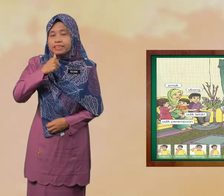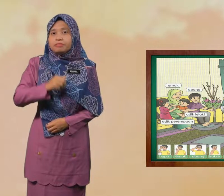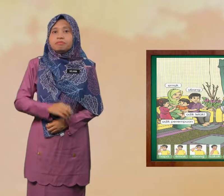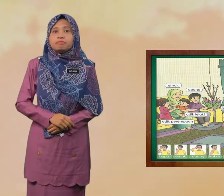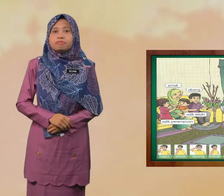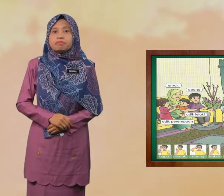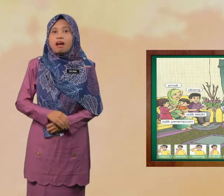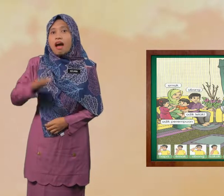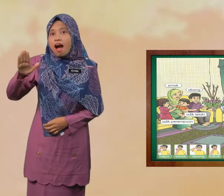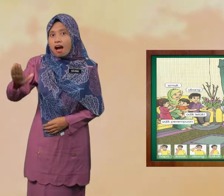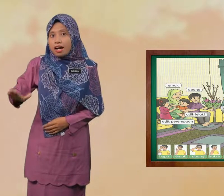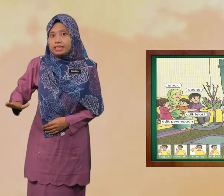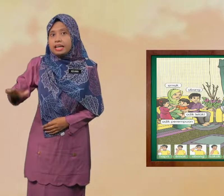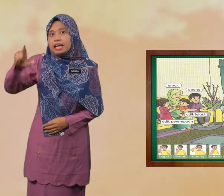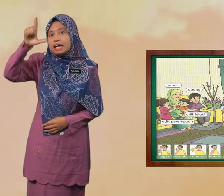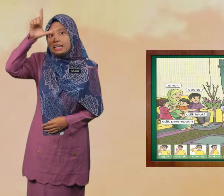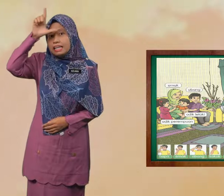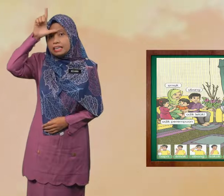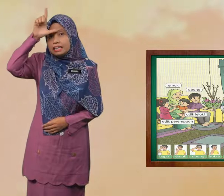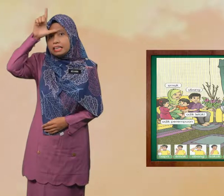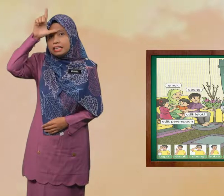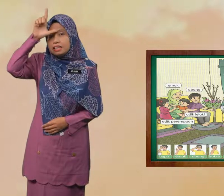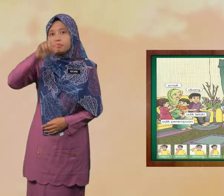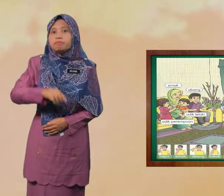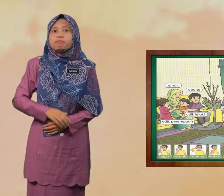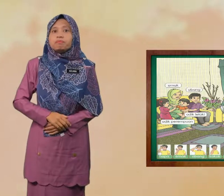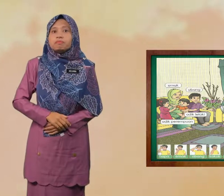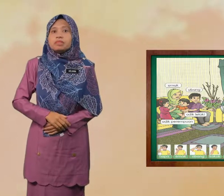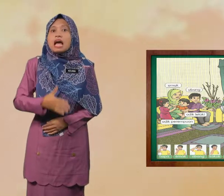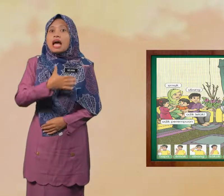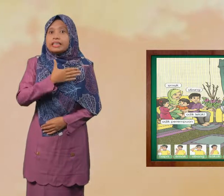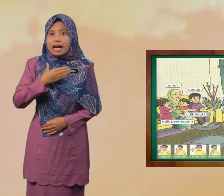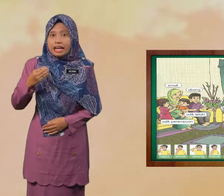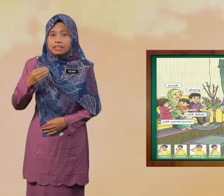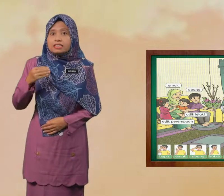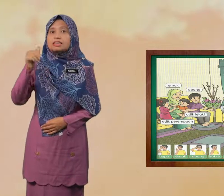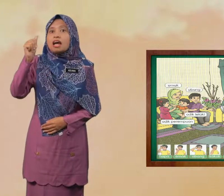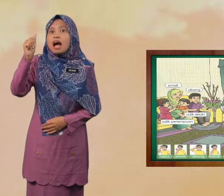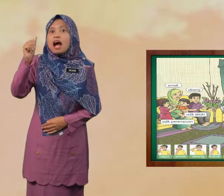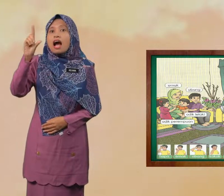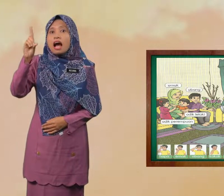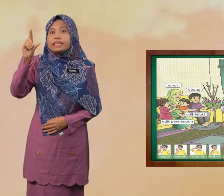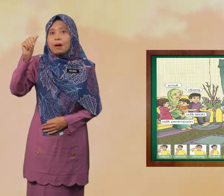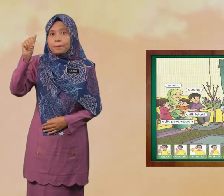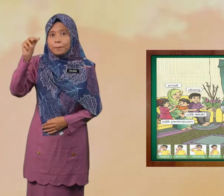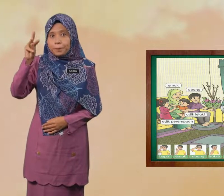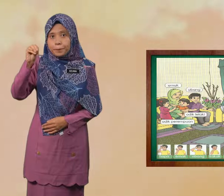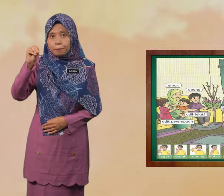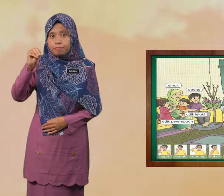Adik lelaki Dan Adam Adam